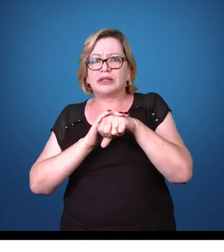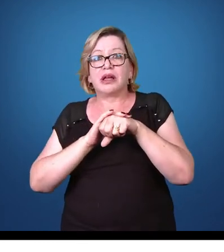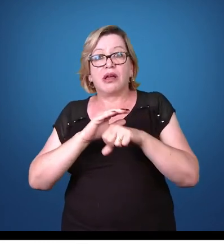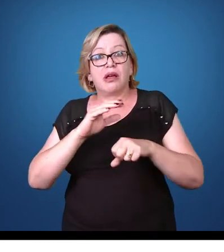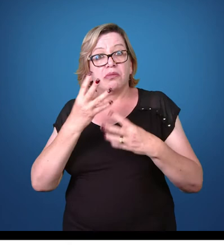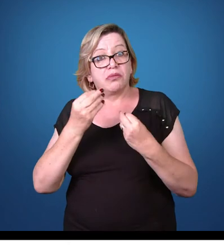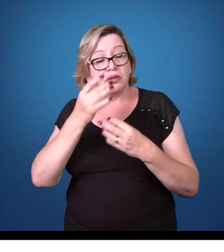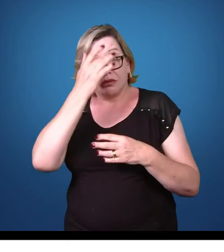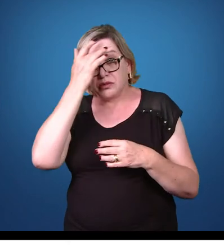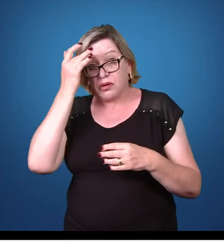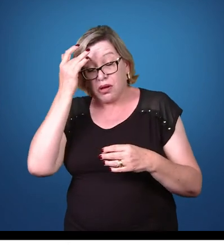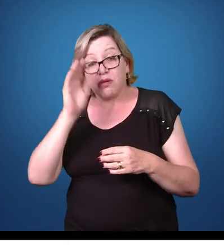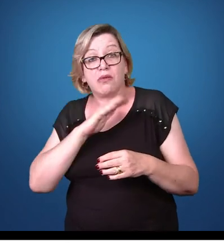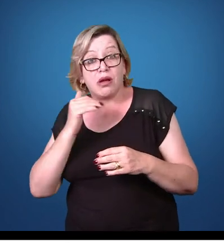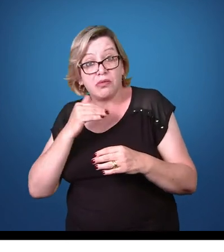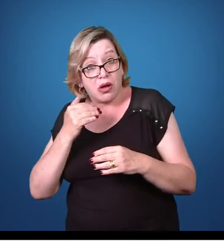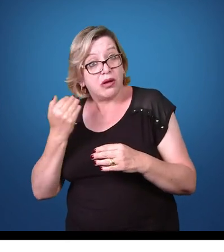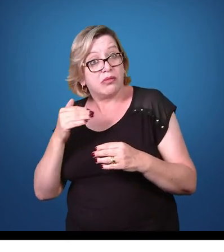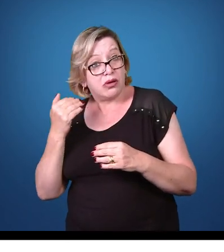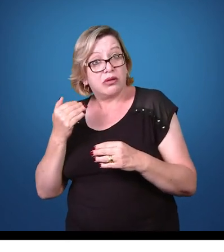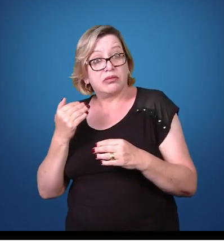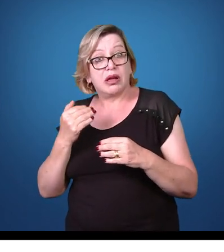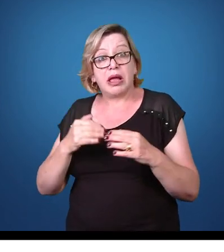mais do que a AIDS mundialmente.